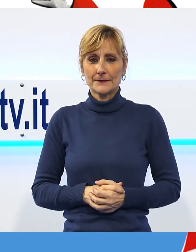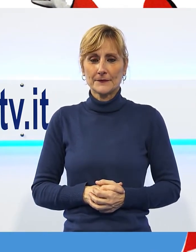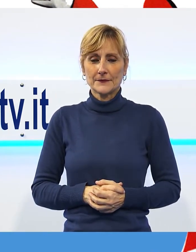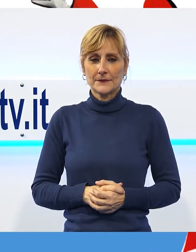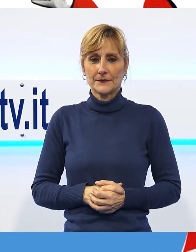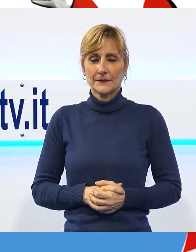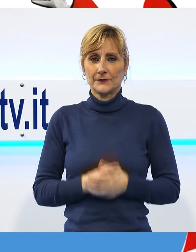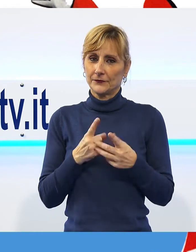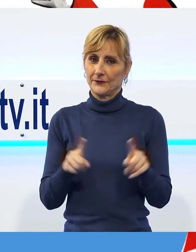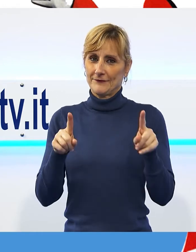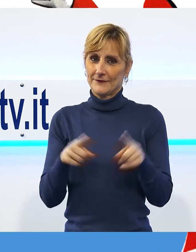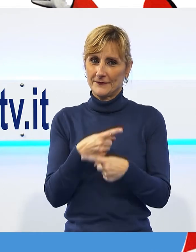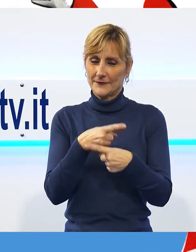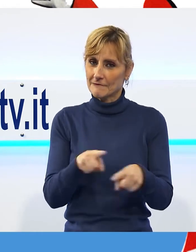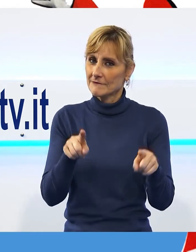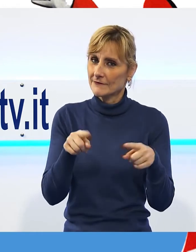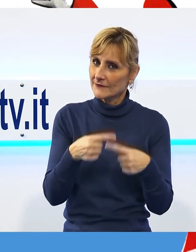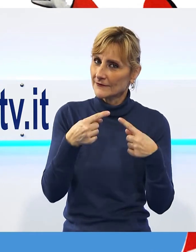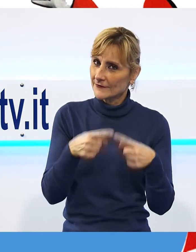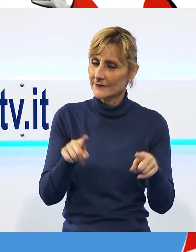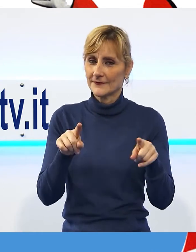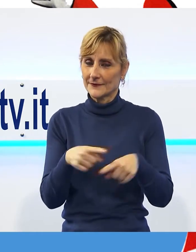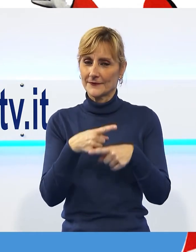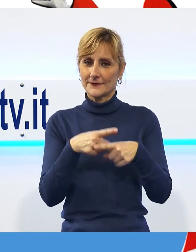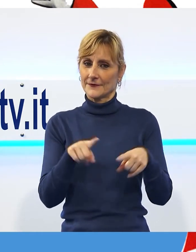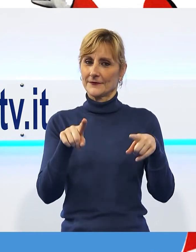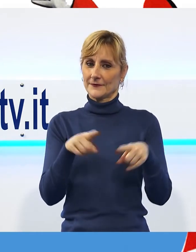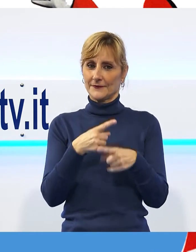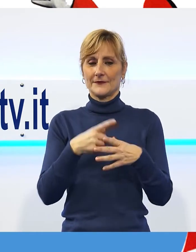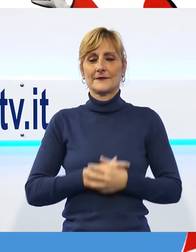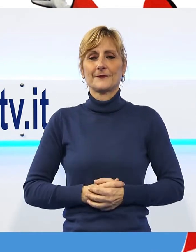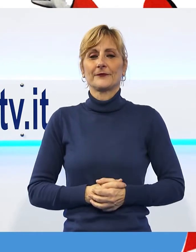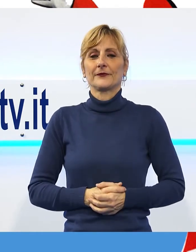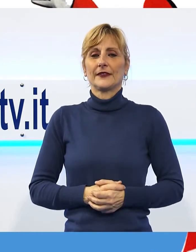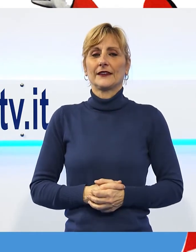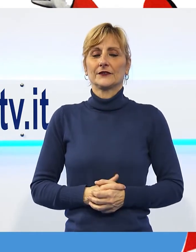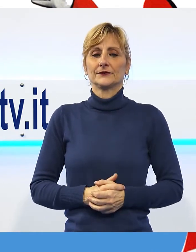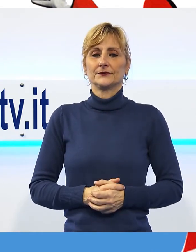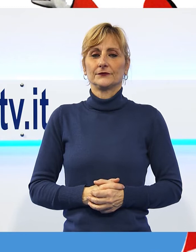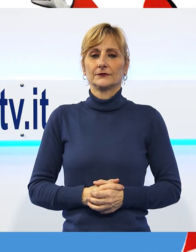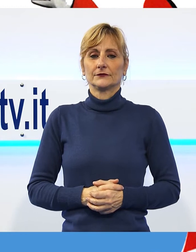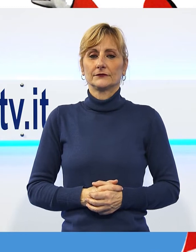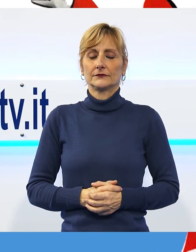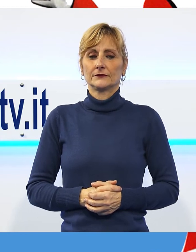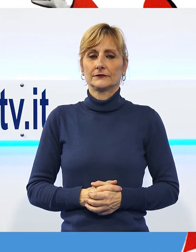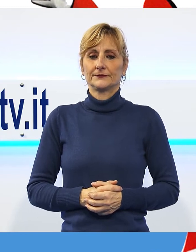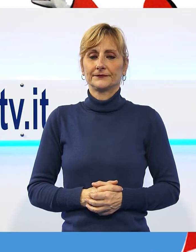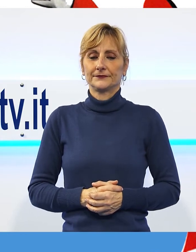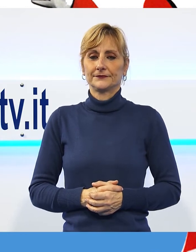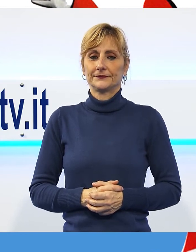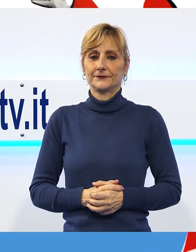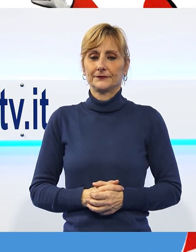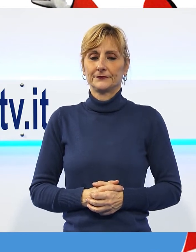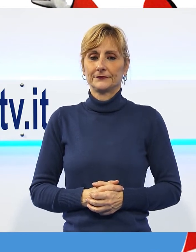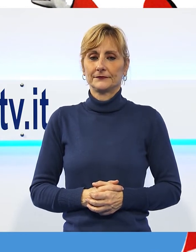folla, ma che goda quello stand? Tanta gente da spissita, ha già soldi tra le dita, c'è una voce che li